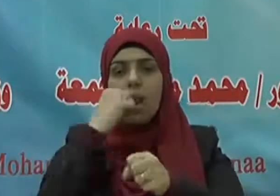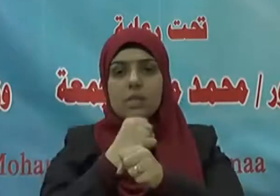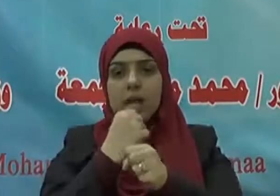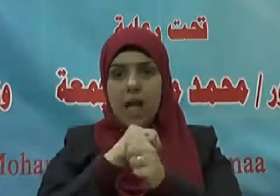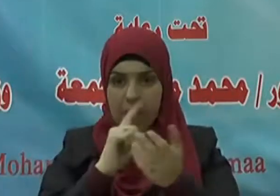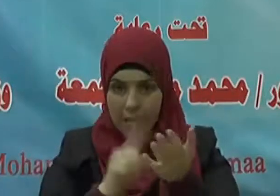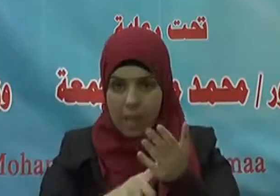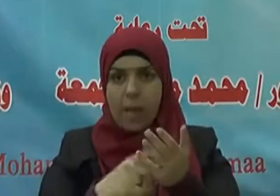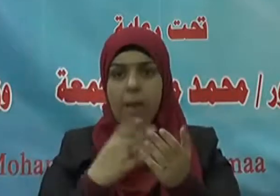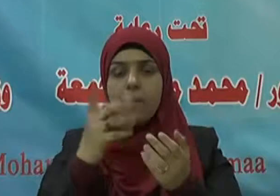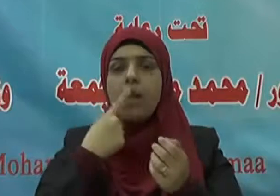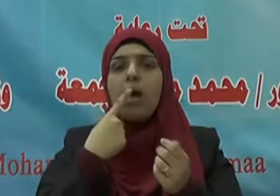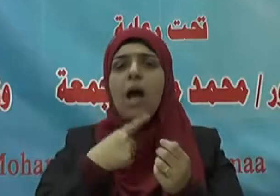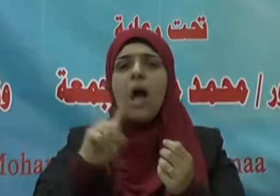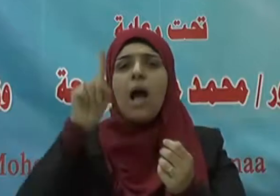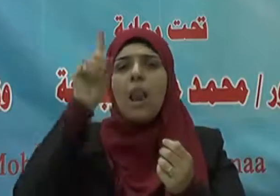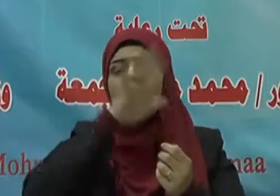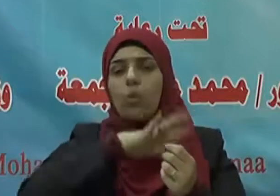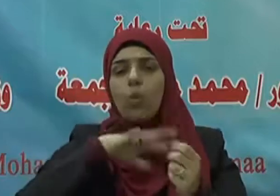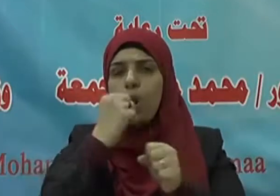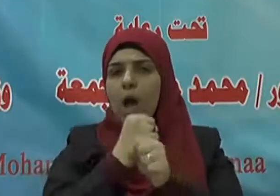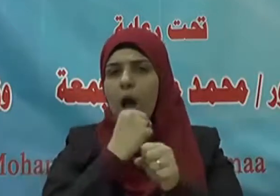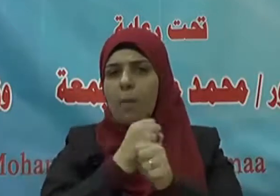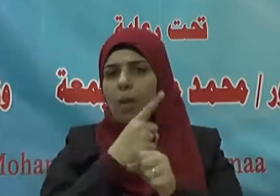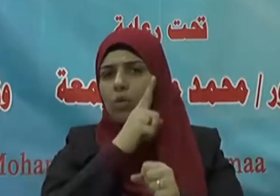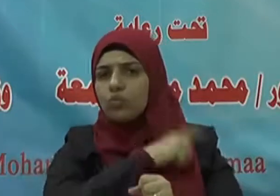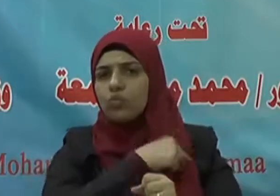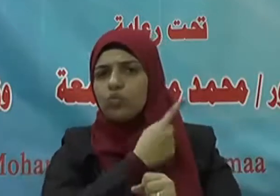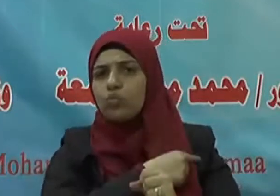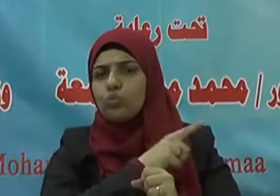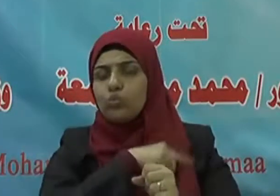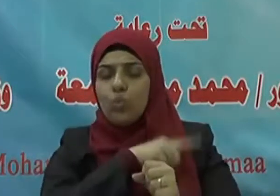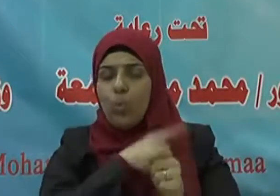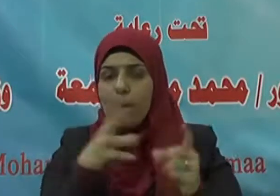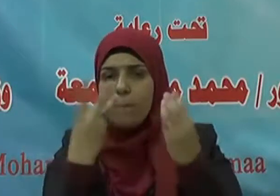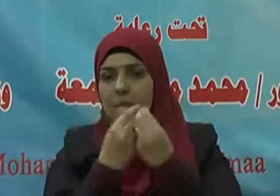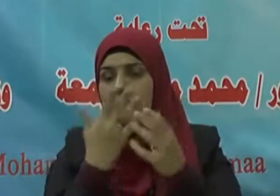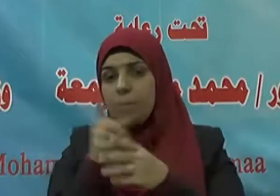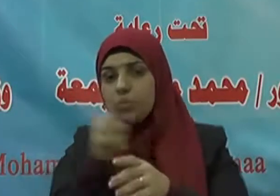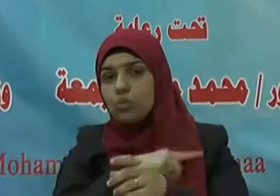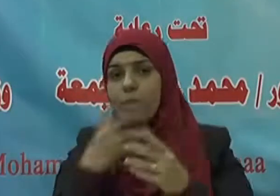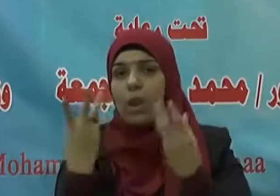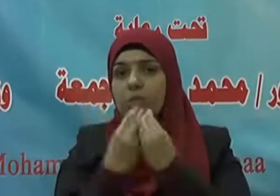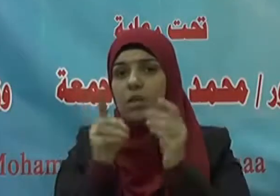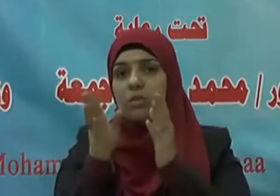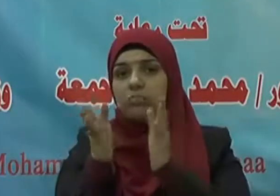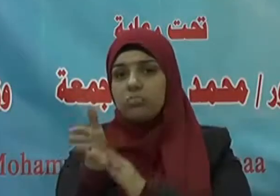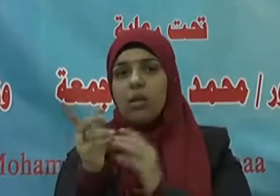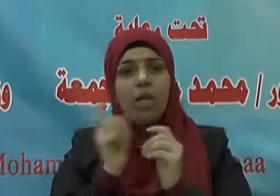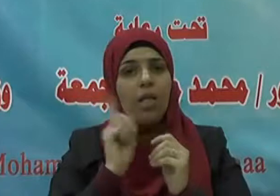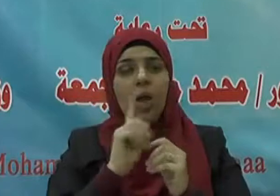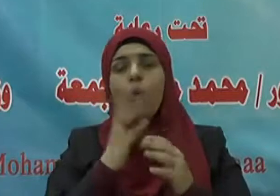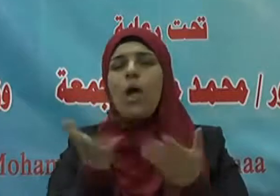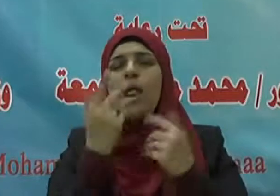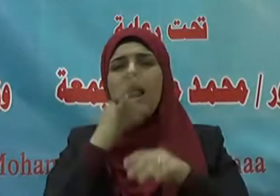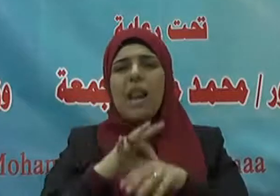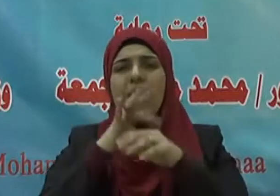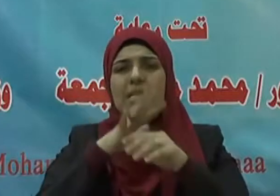وفى أن لا تزر وازرة وزر أخرى وأن ليس